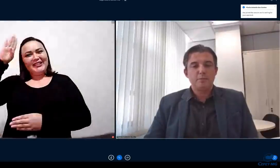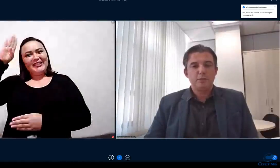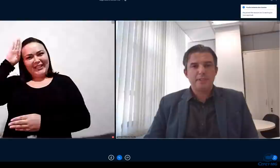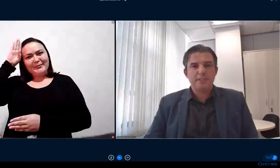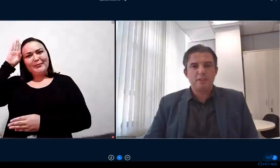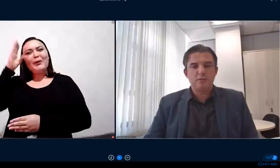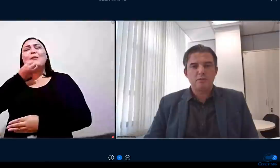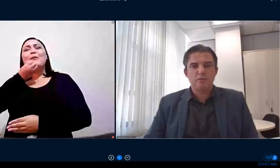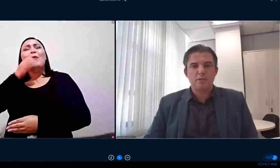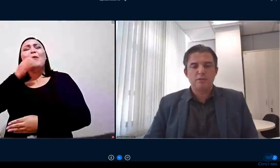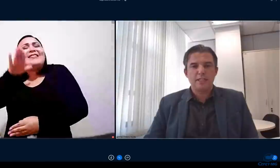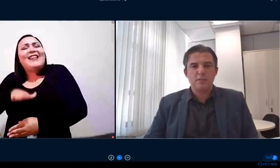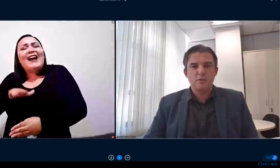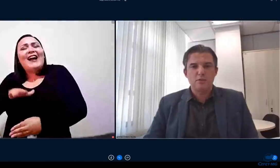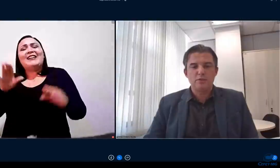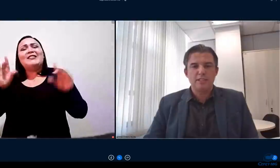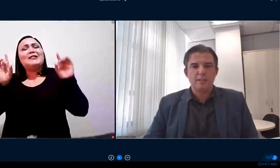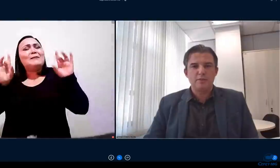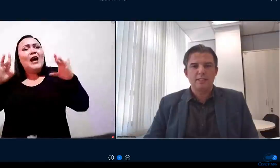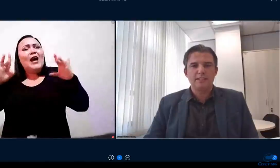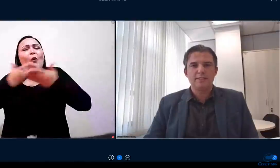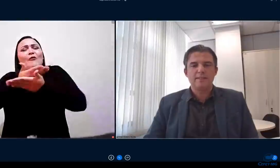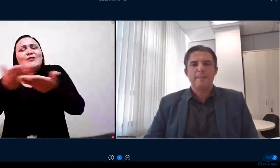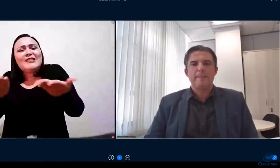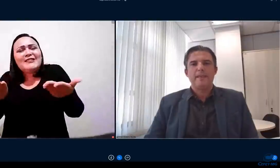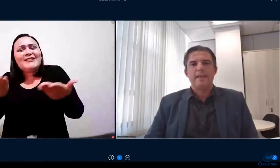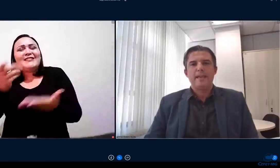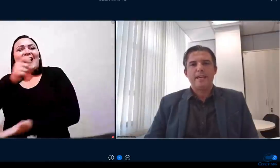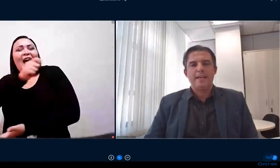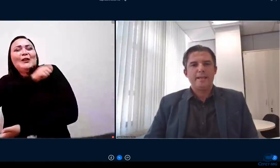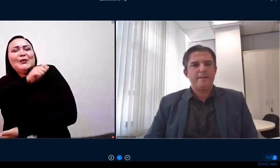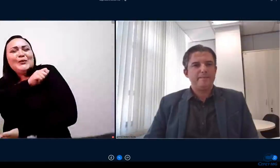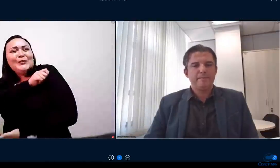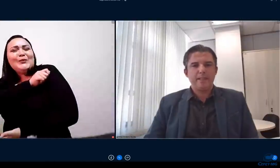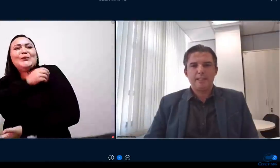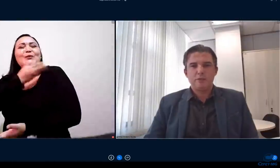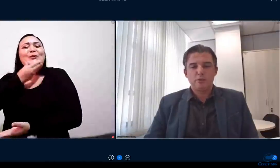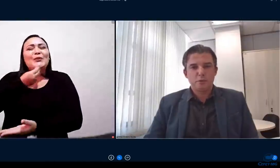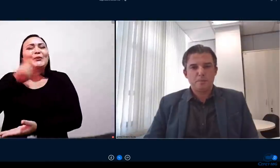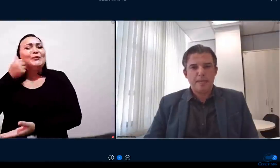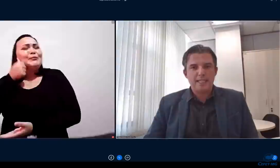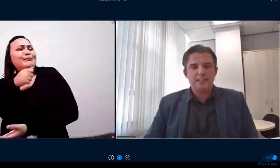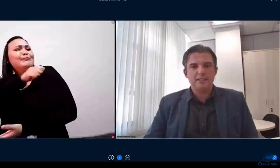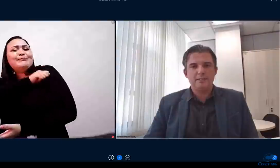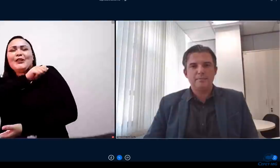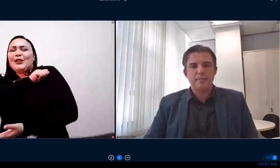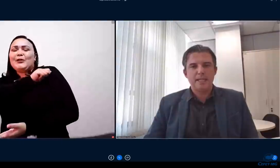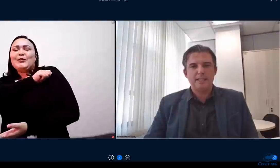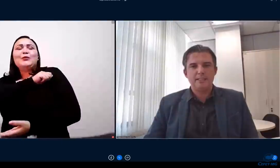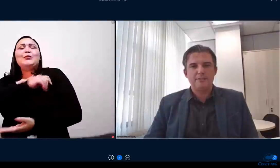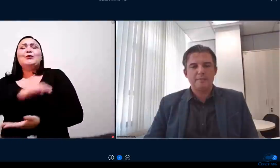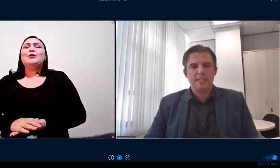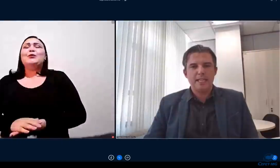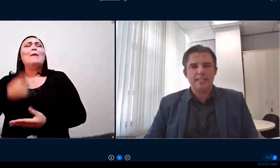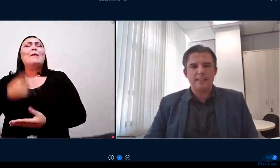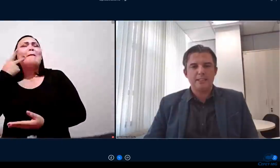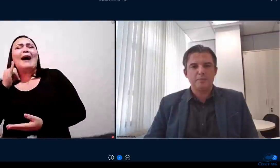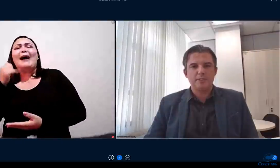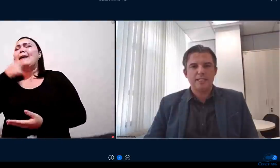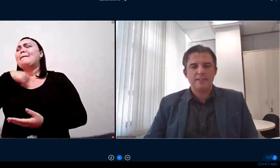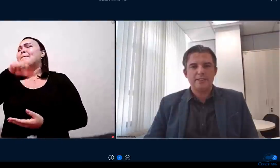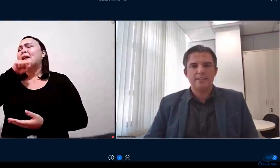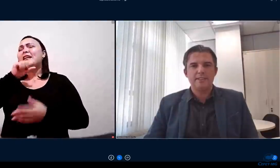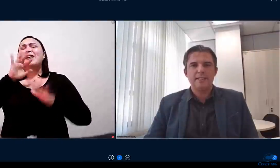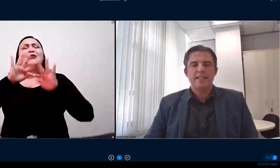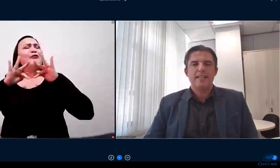Boa tarde muito especial a todos os nossos alunos e alunas. Boa todos os pais, mães, familiares,